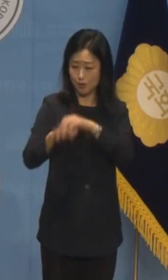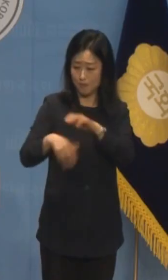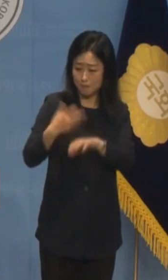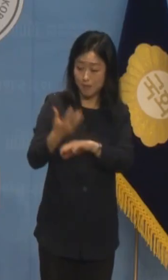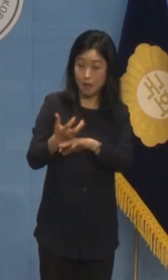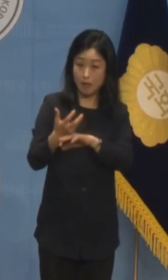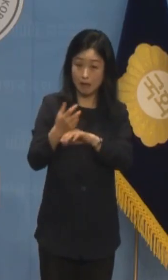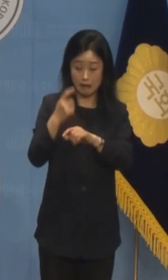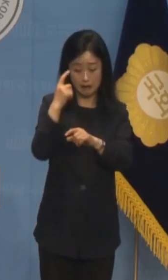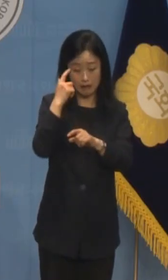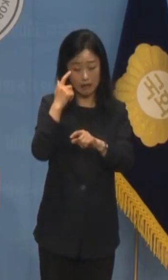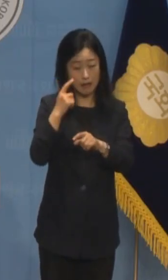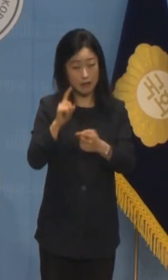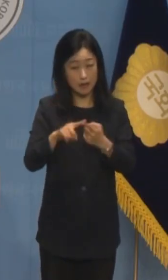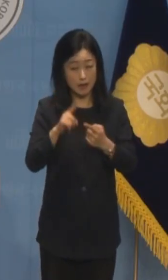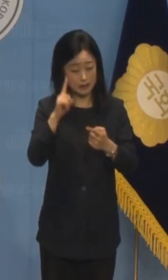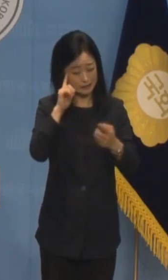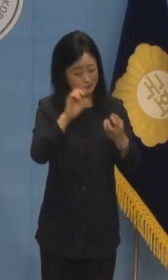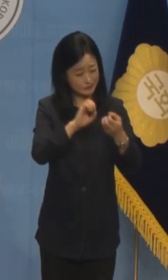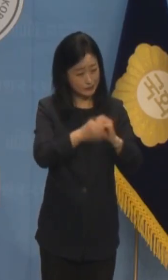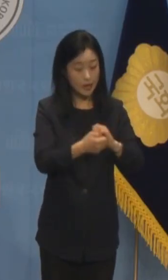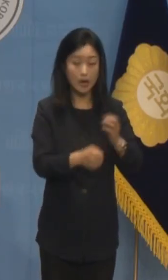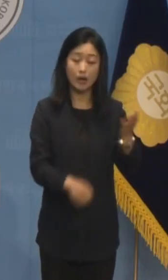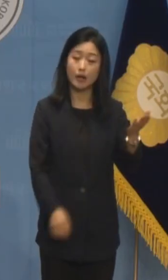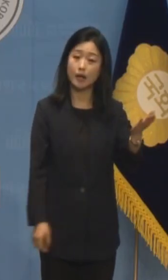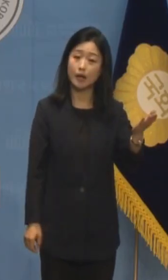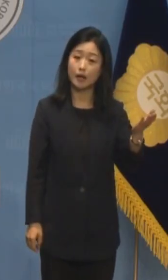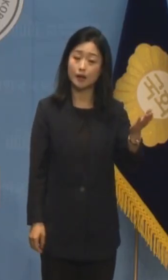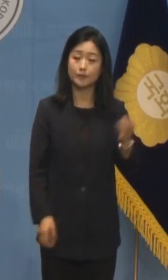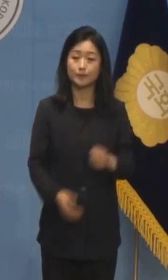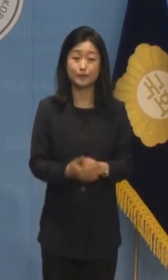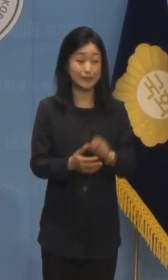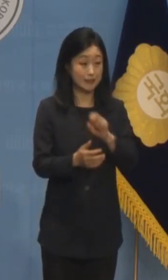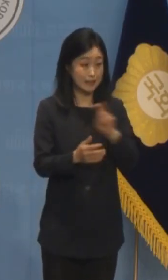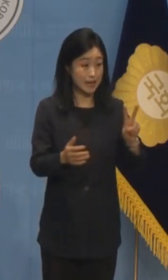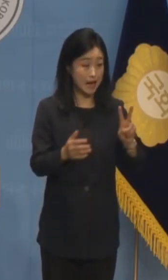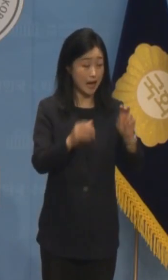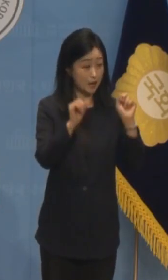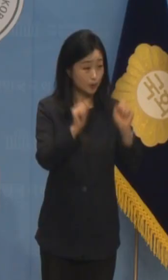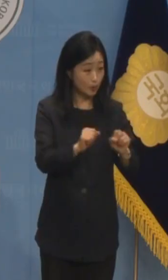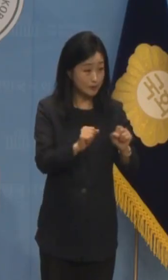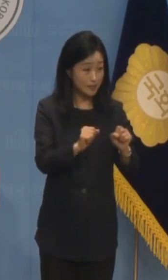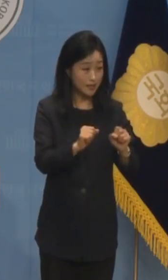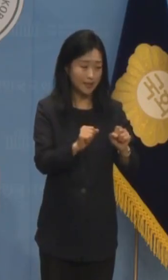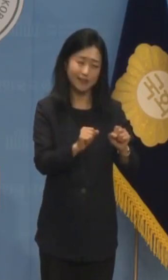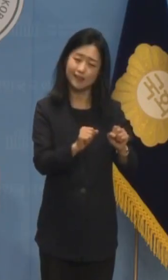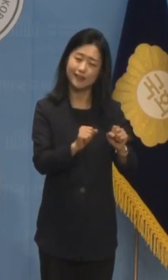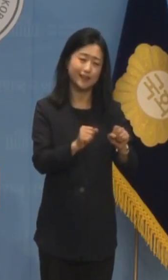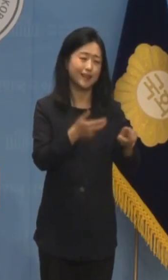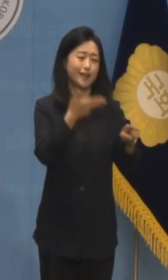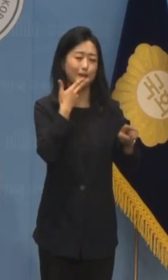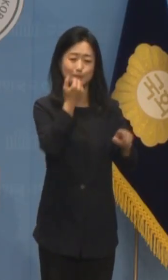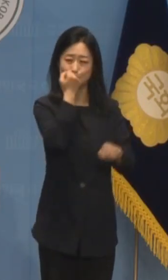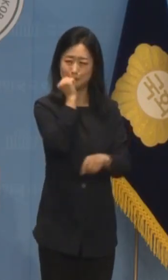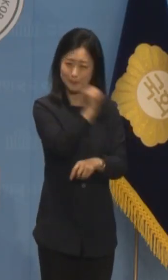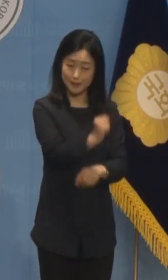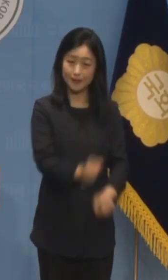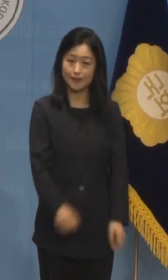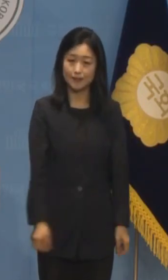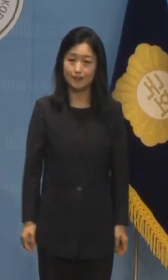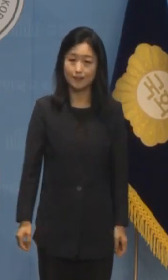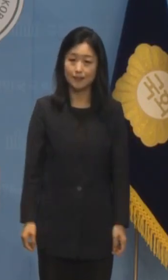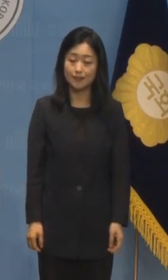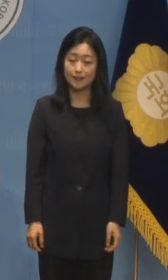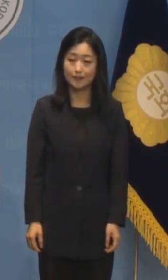급급하니 이미 국민의 야당으로서는 존재 가치가 상실된 것이나 다름없습니다